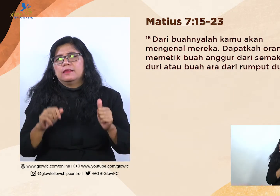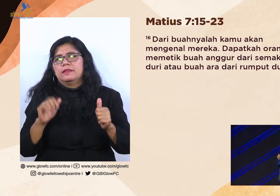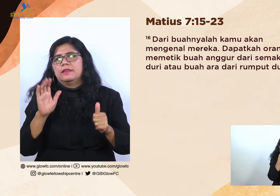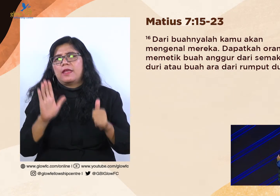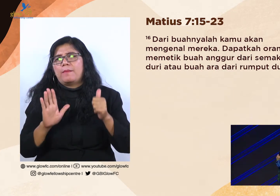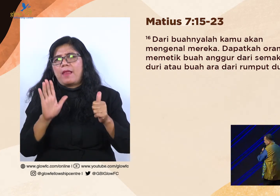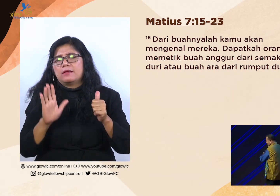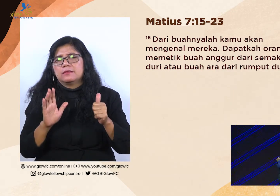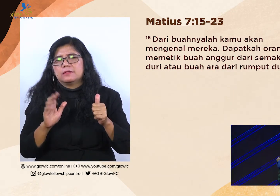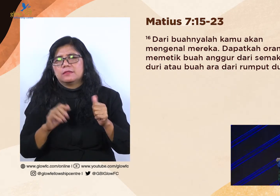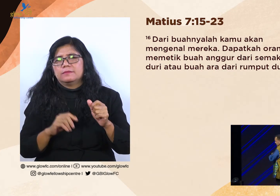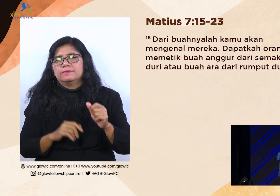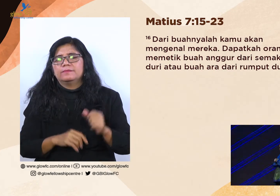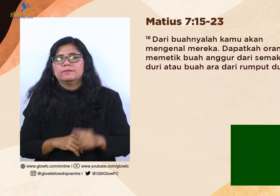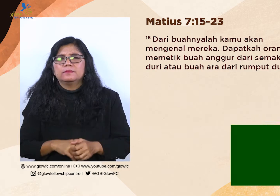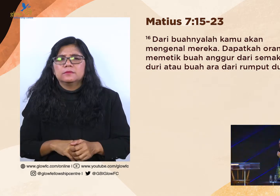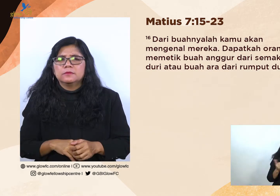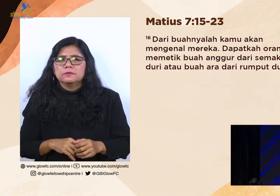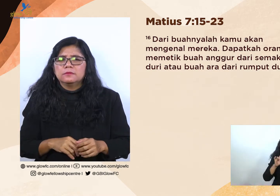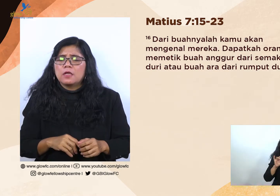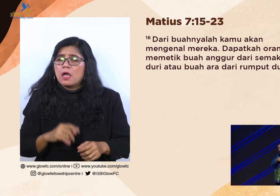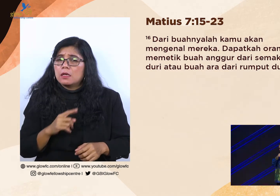Dari buahnya lah kamu akan mengenal mereka.